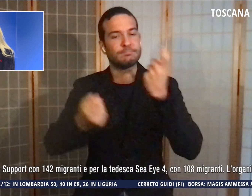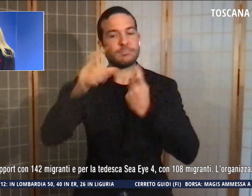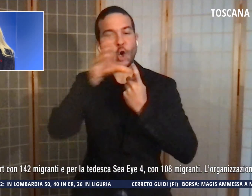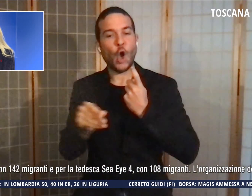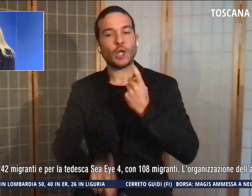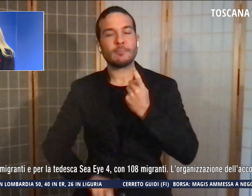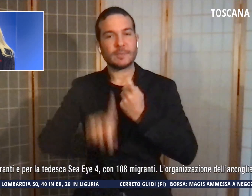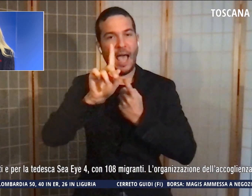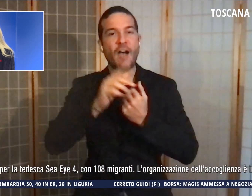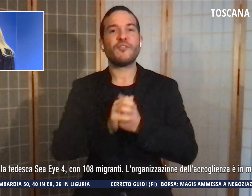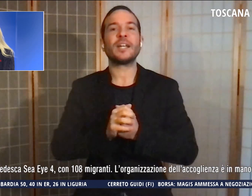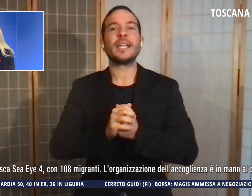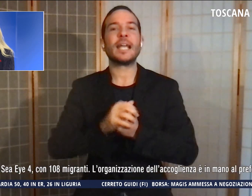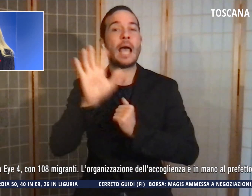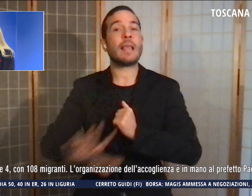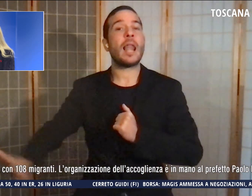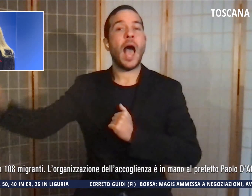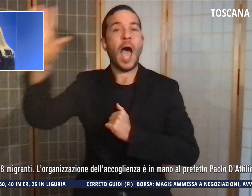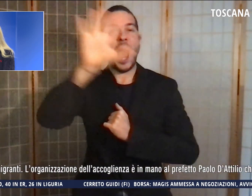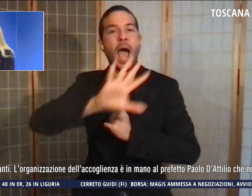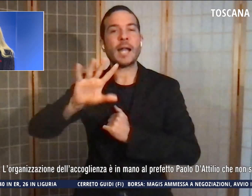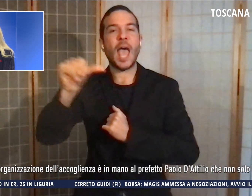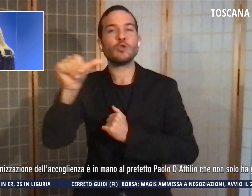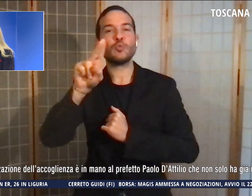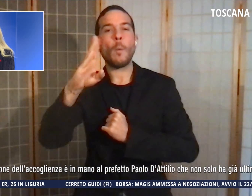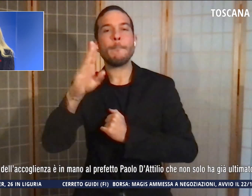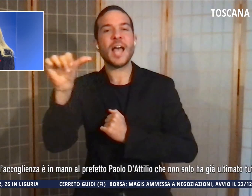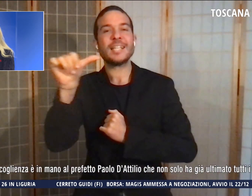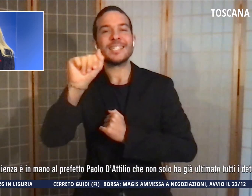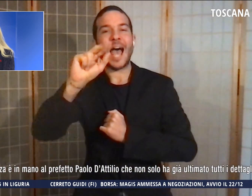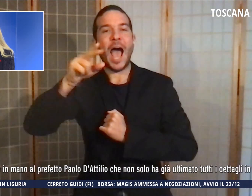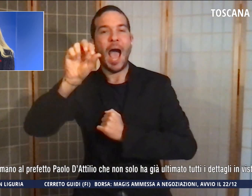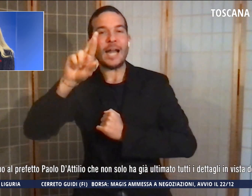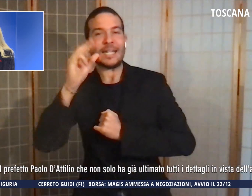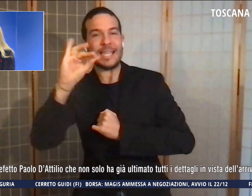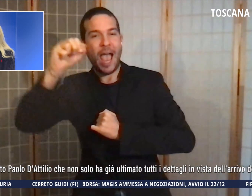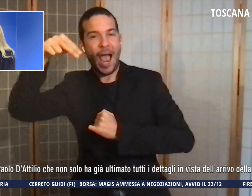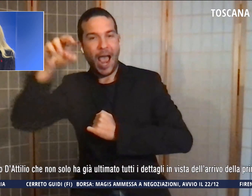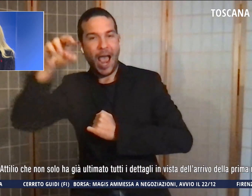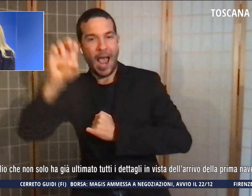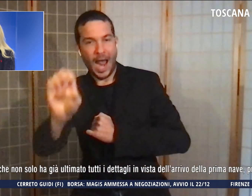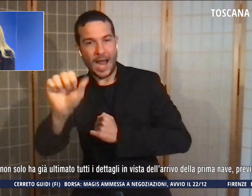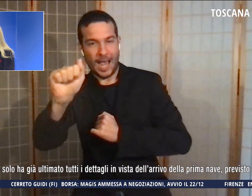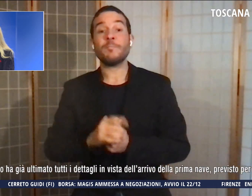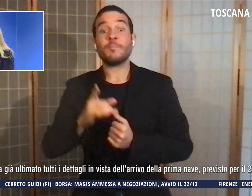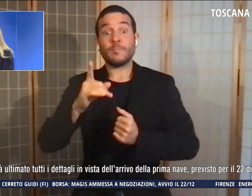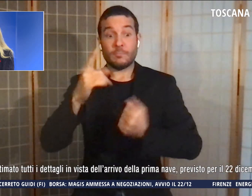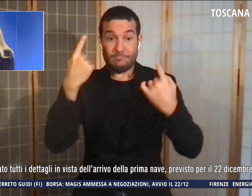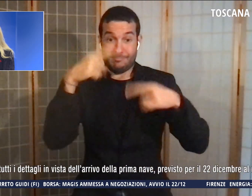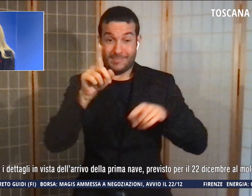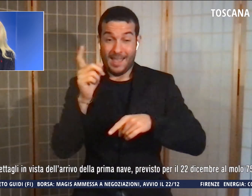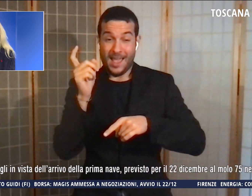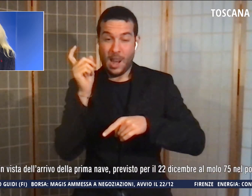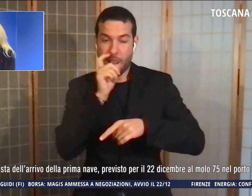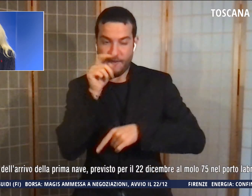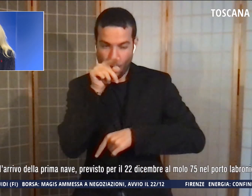dall'area subsahariana. La città dei quattro mori è stata indicata dal Ministero dell